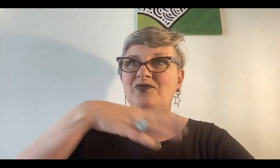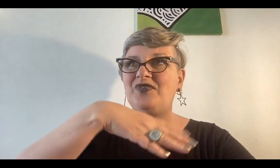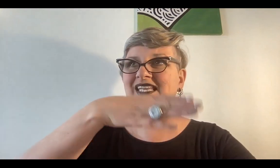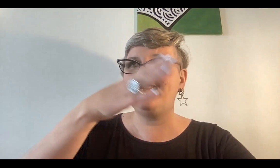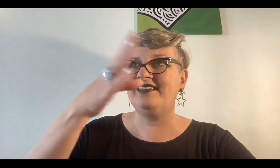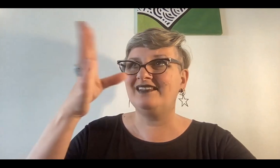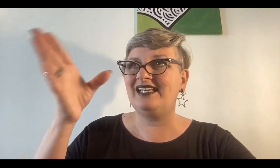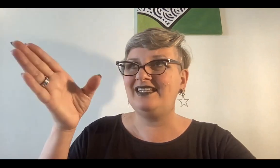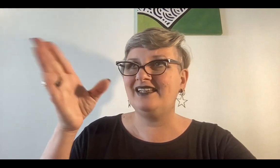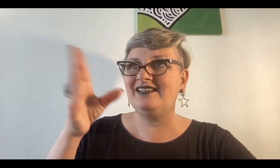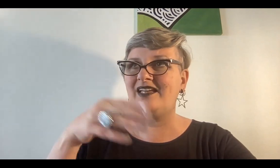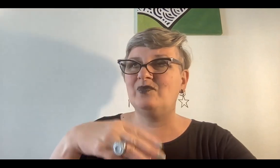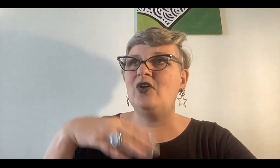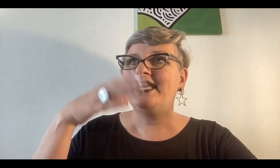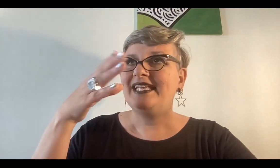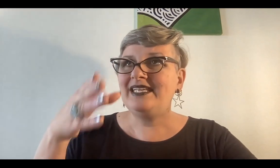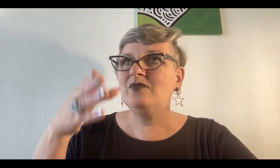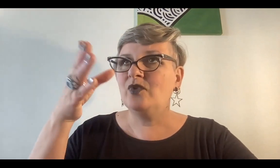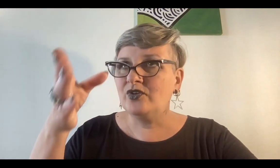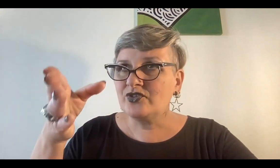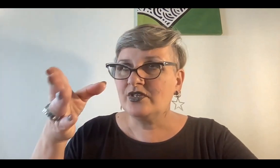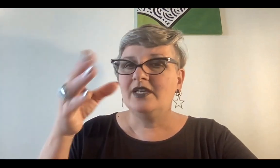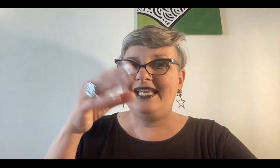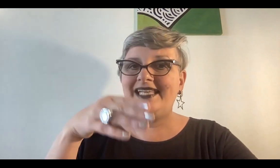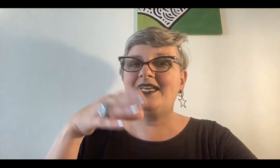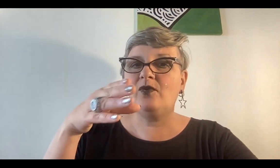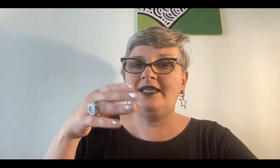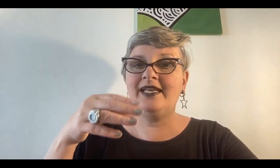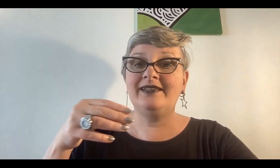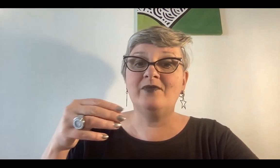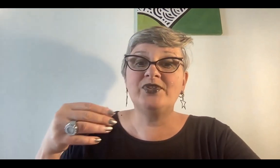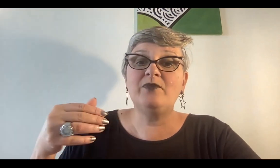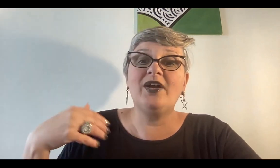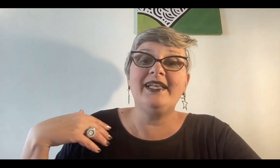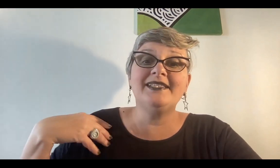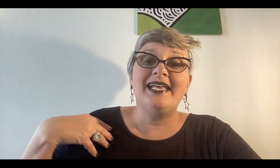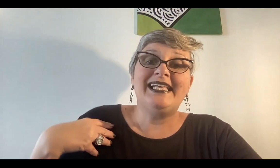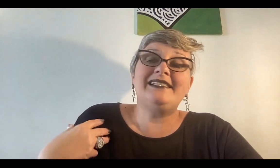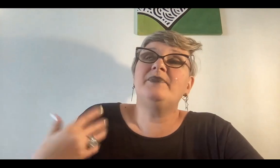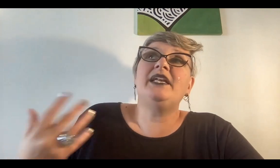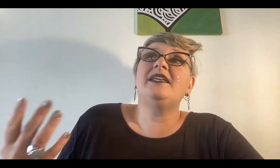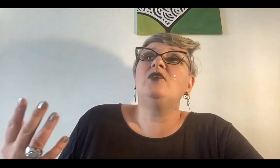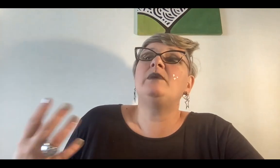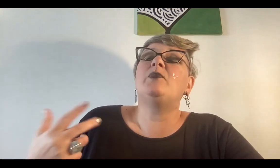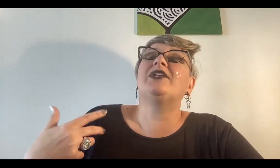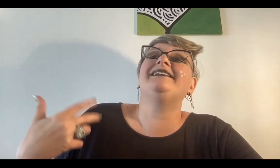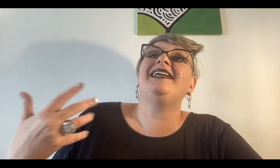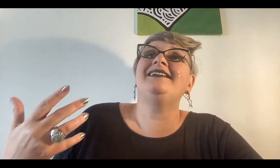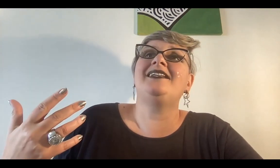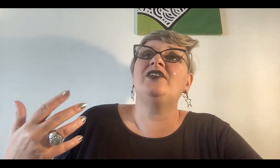infinidad de líneas de tiempo y vos elegís cual línea de tiempo y si vos crees que siempre elegís lo mismo porque estás destinada